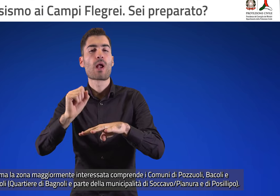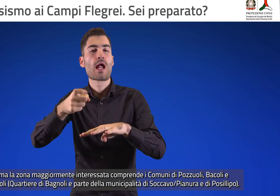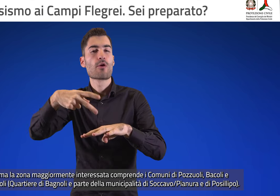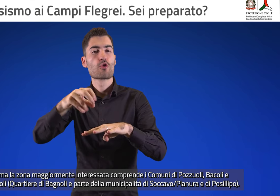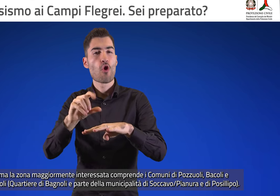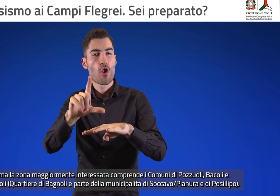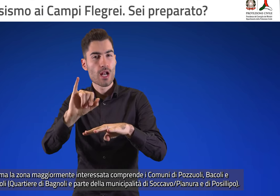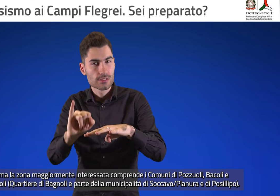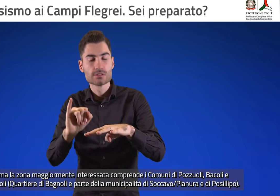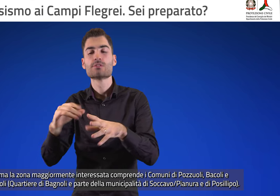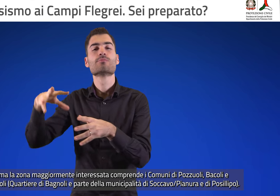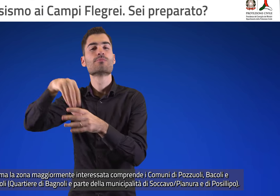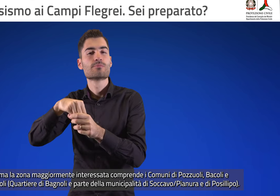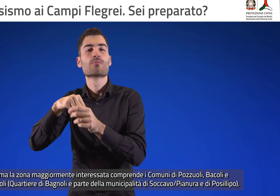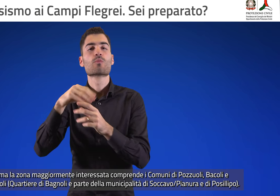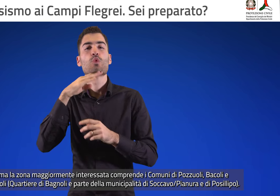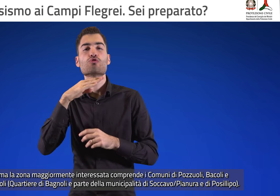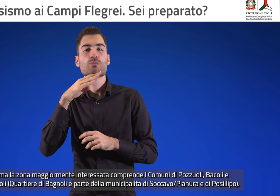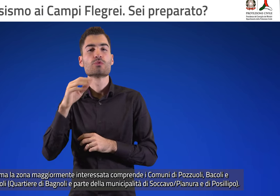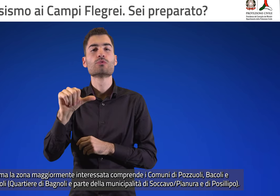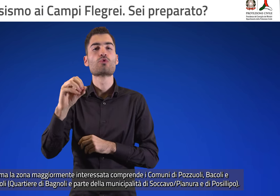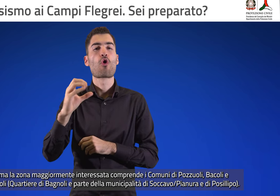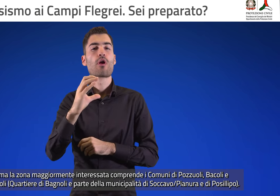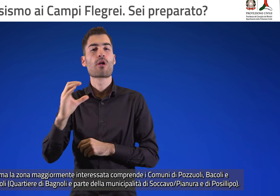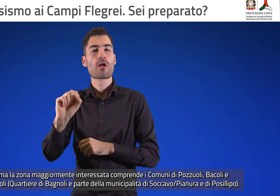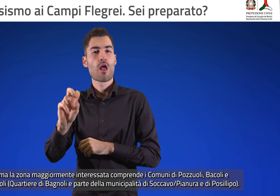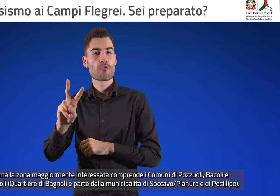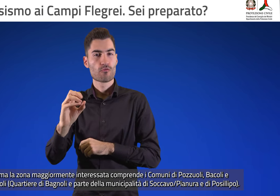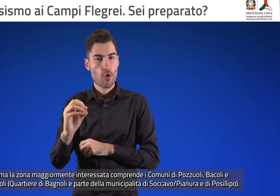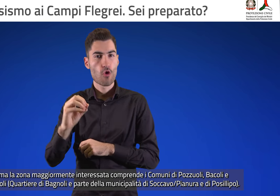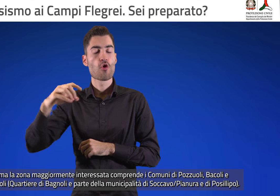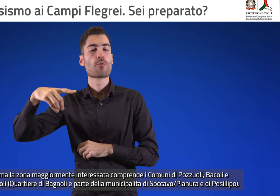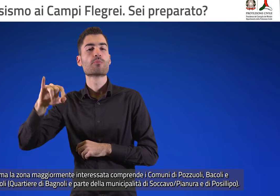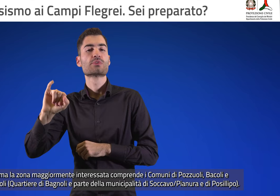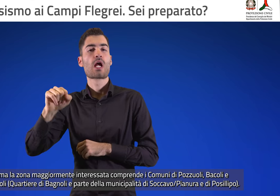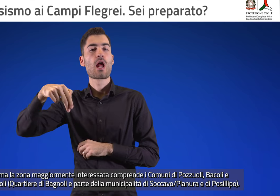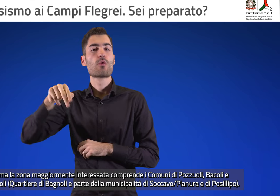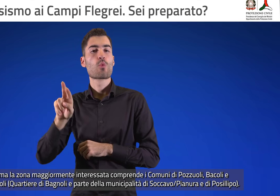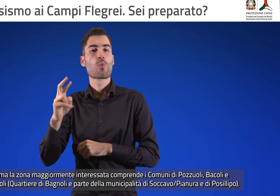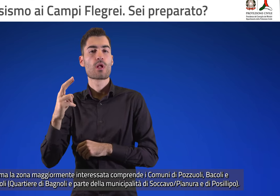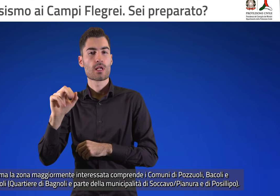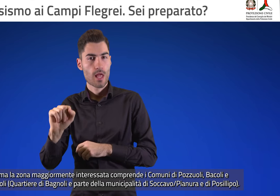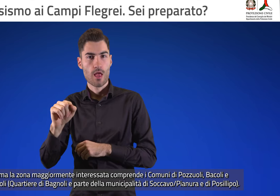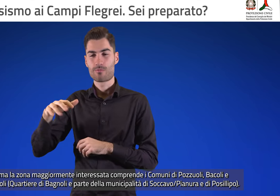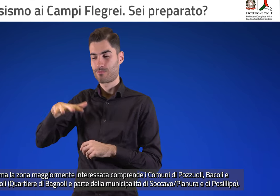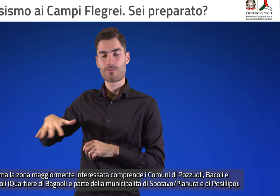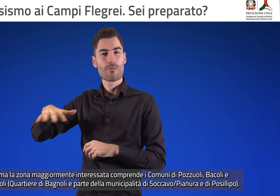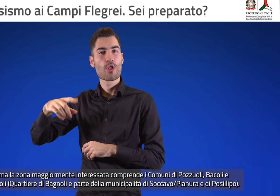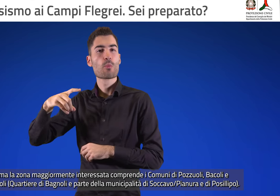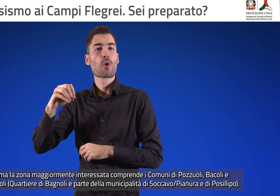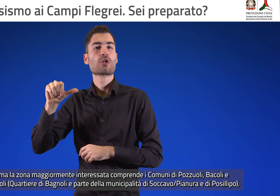Bagnoli e parte della Municipalità di Soccavo, Pianura e di Posillipo.